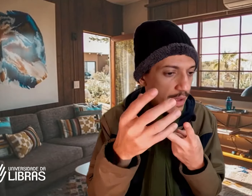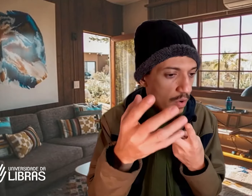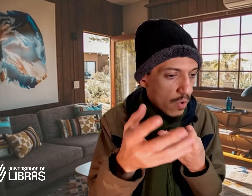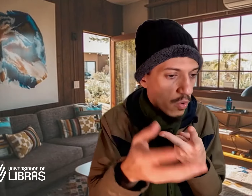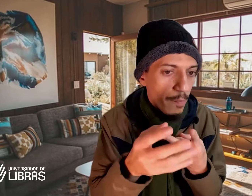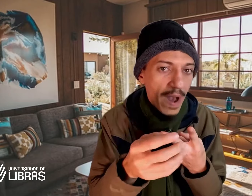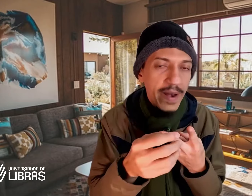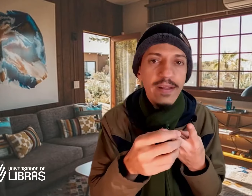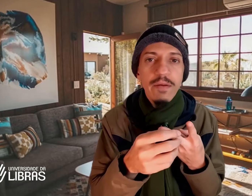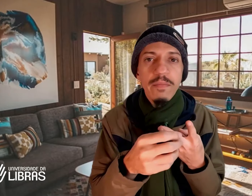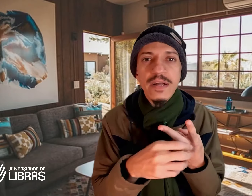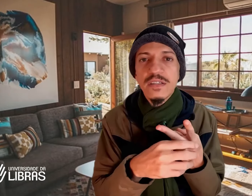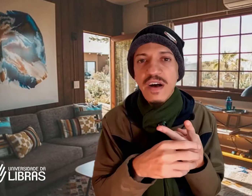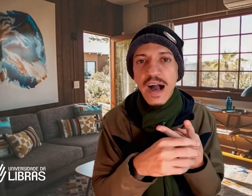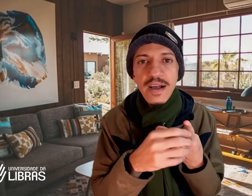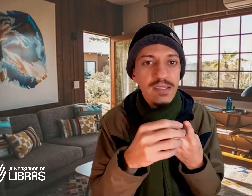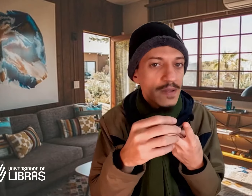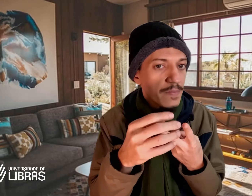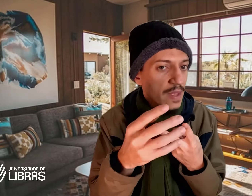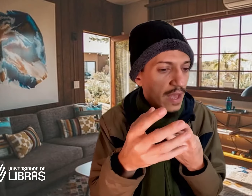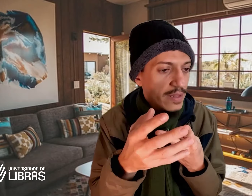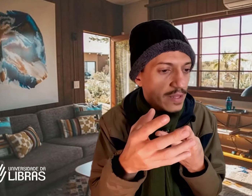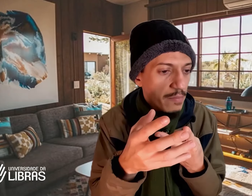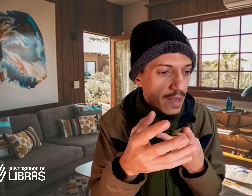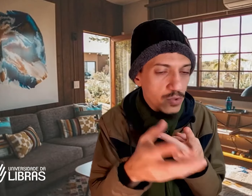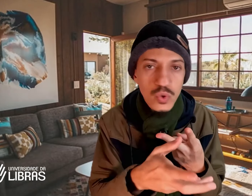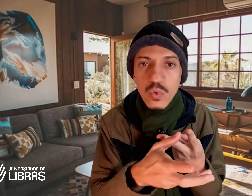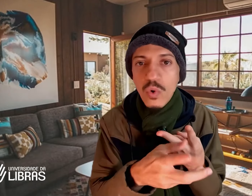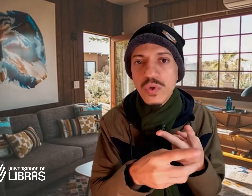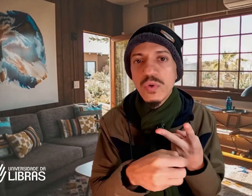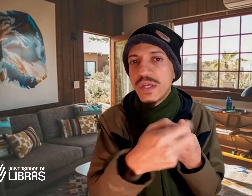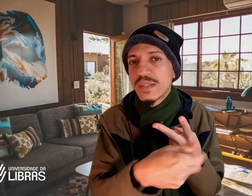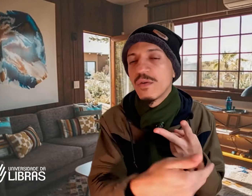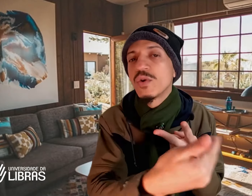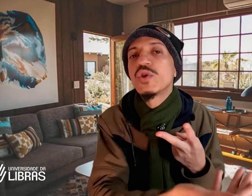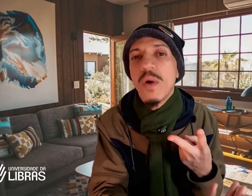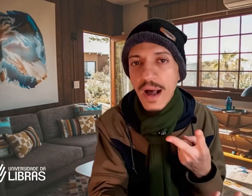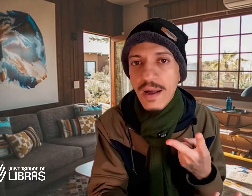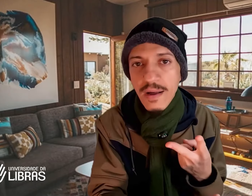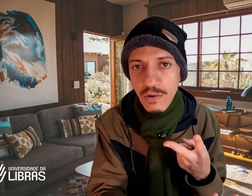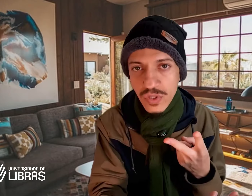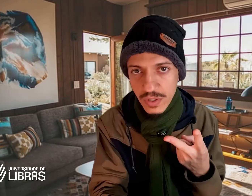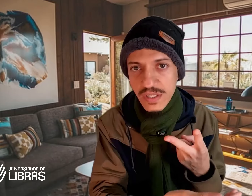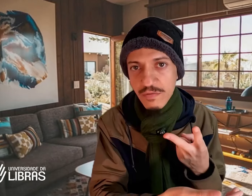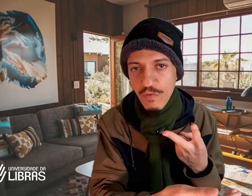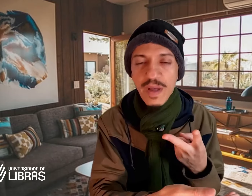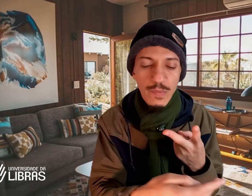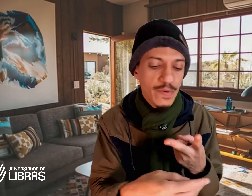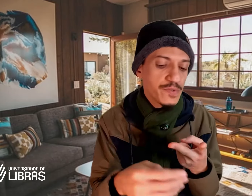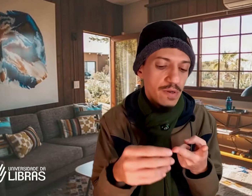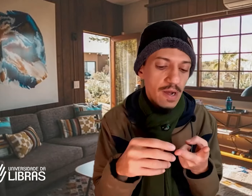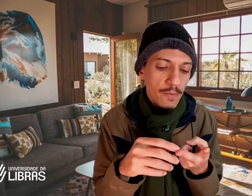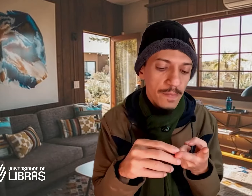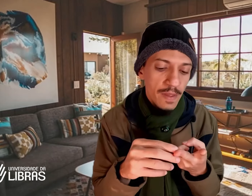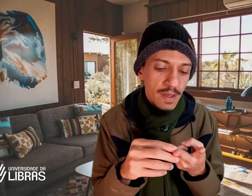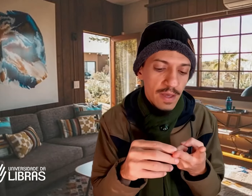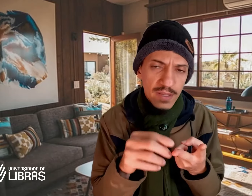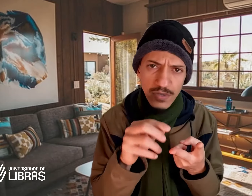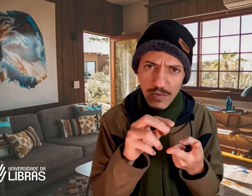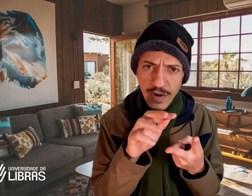ocuparem determinadas vagas, em determinados cursos, e assim continuar o seu desenvolvimento profissional. Isso eu estou falando